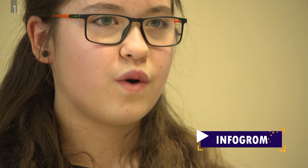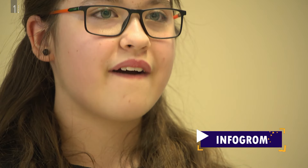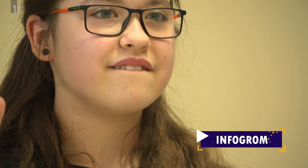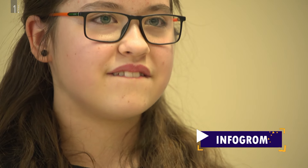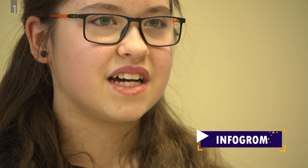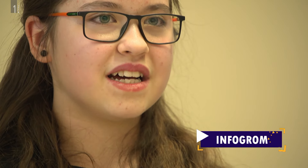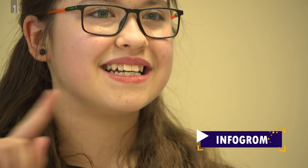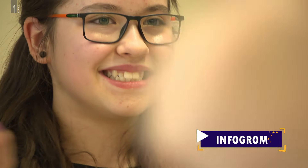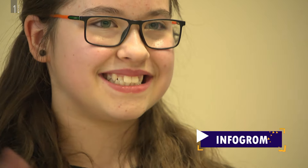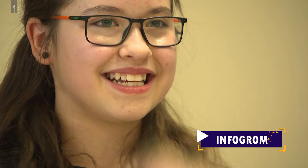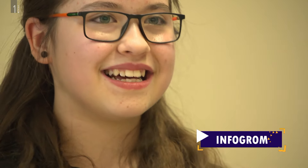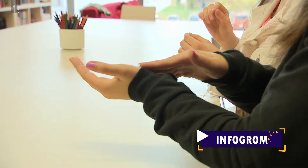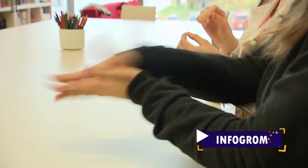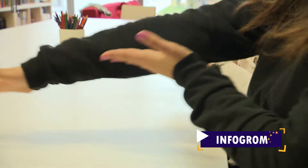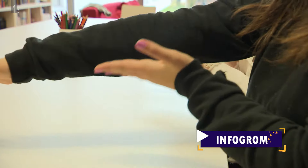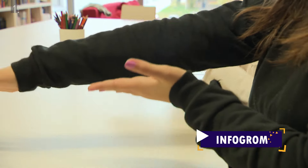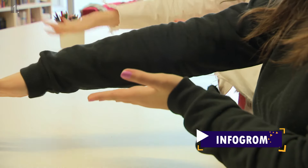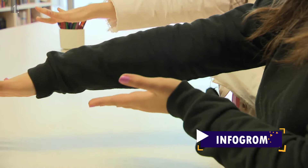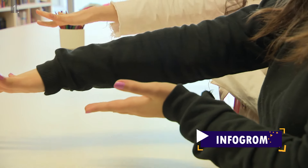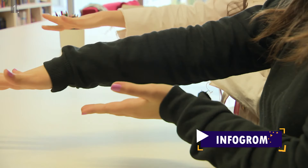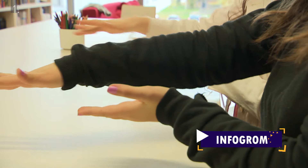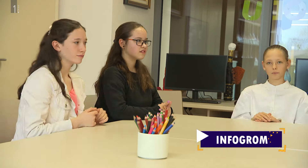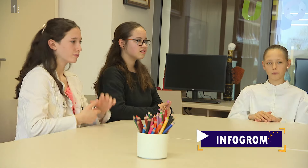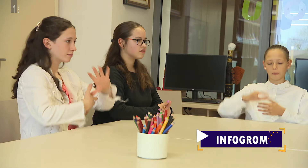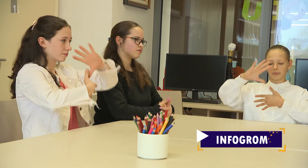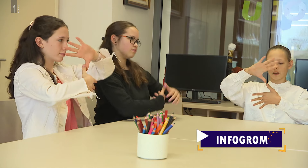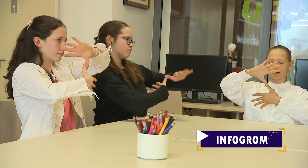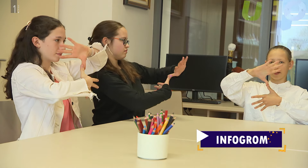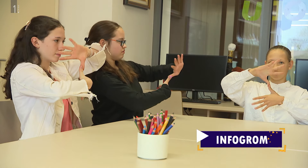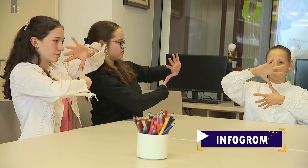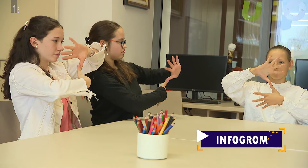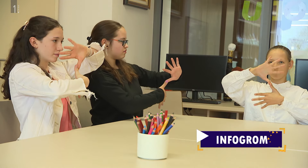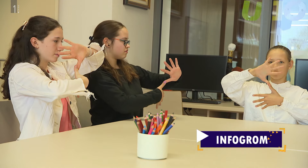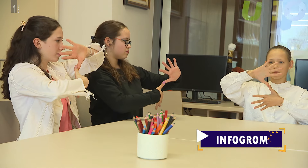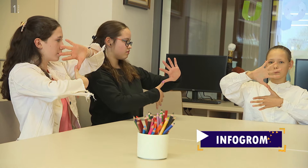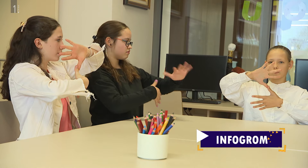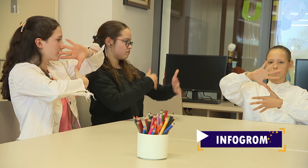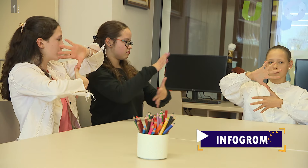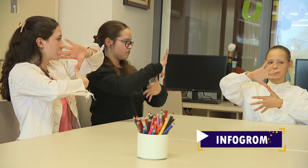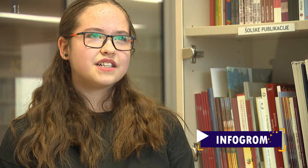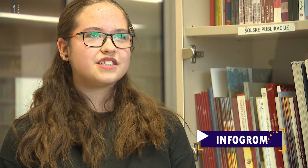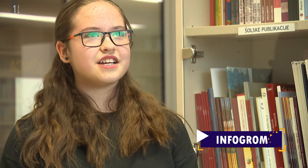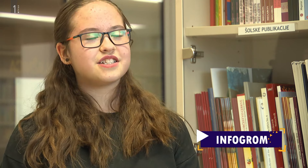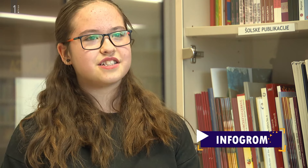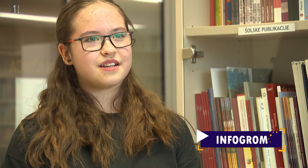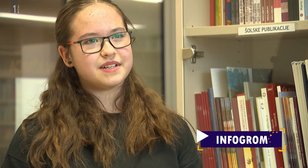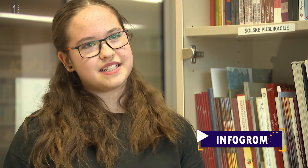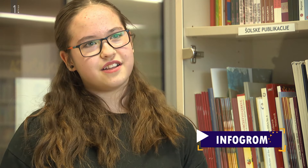iz ustnic ne samo z rok in je treba zelo razločno. Začneš z besedo,